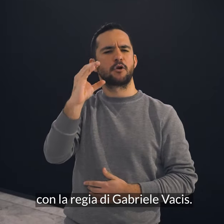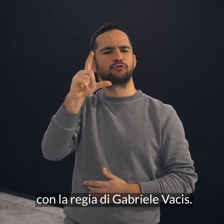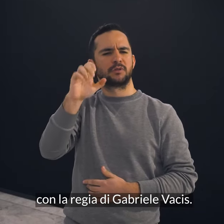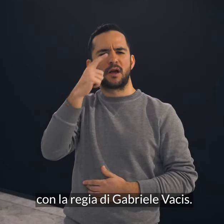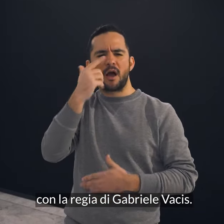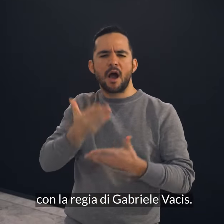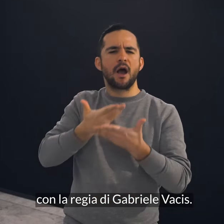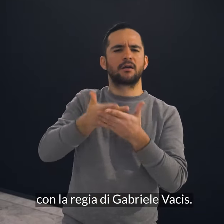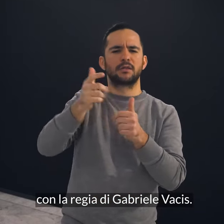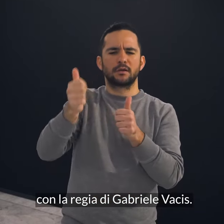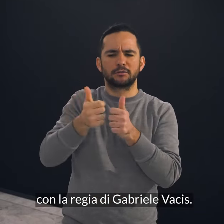Gabriele Vacis.